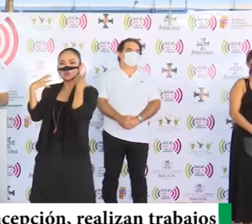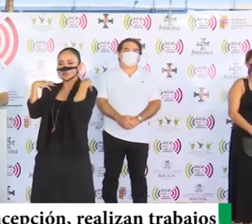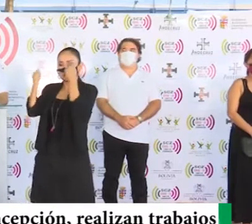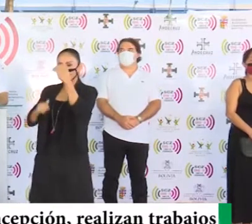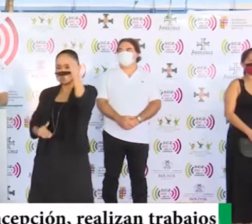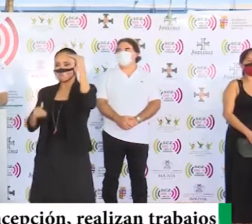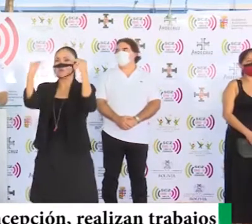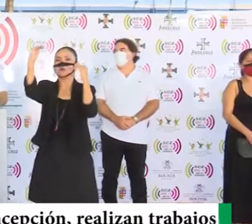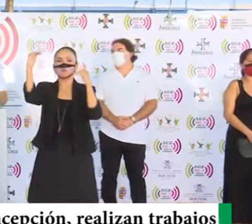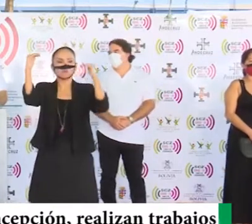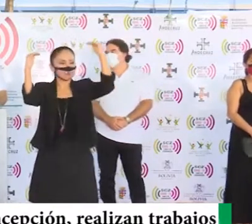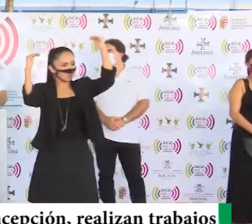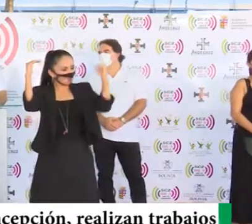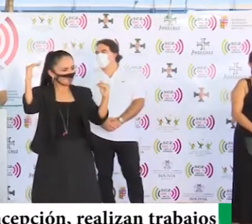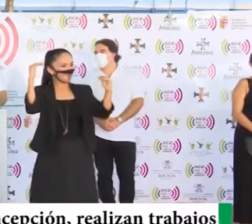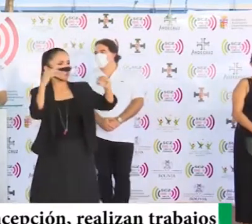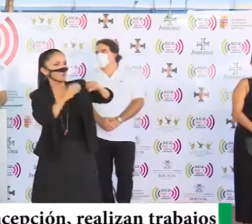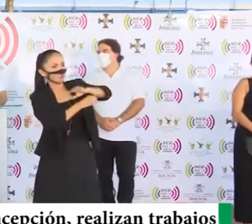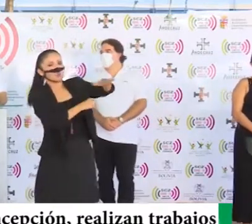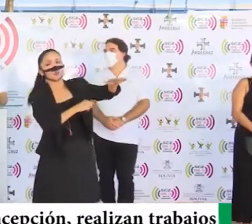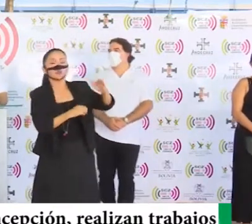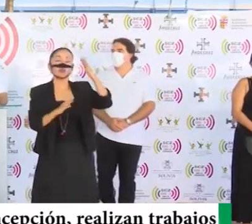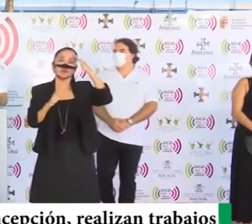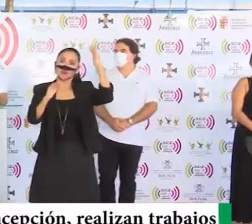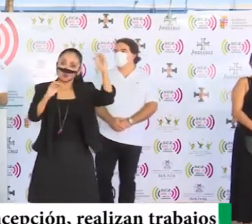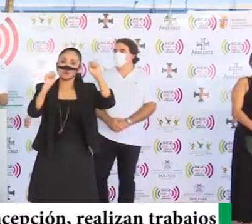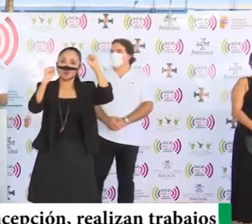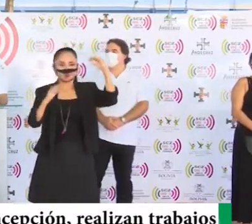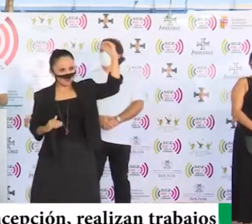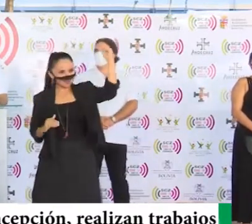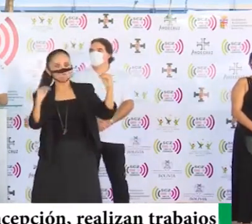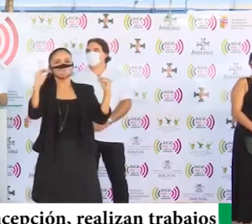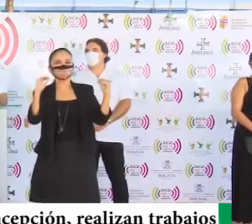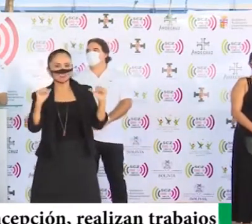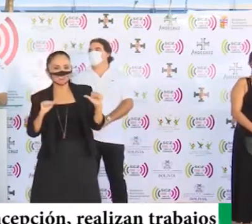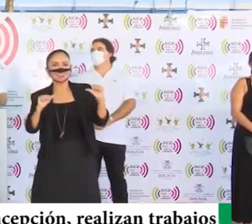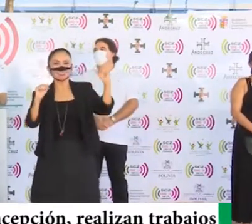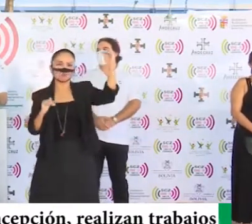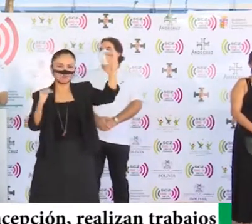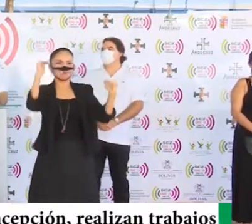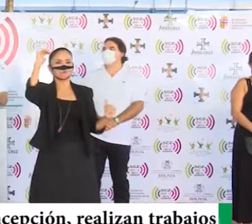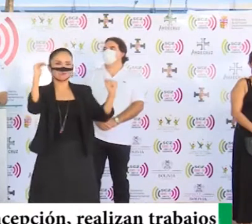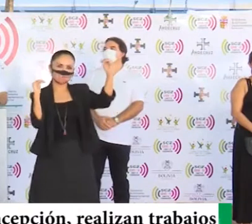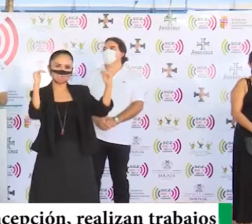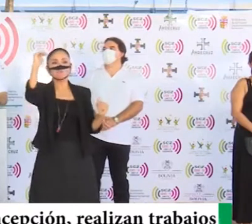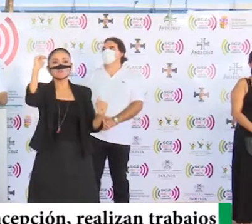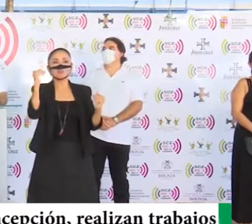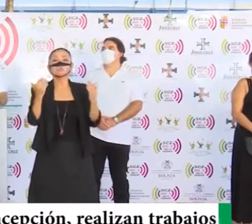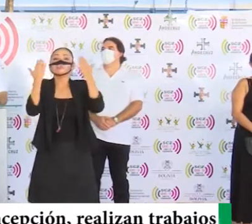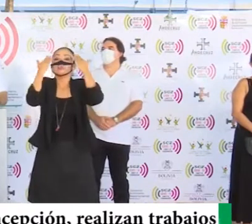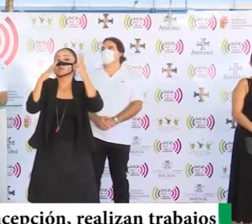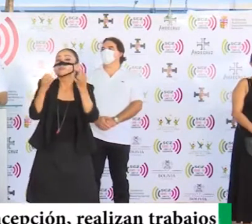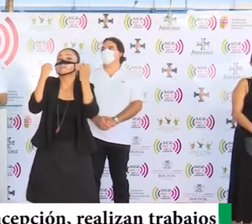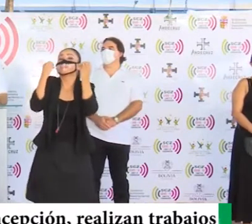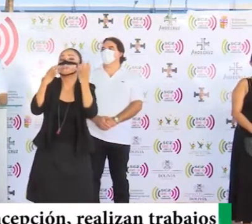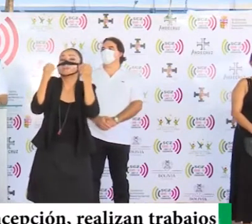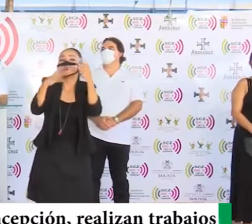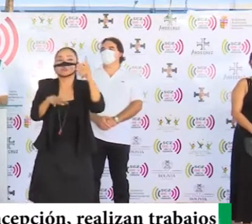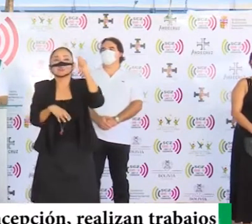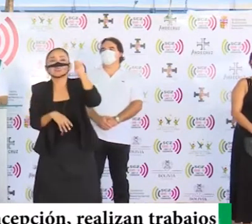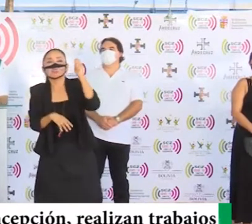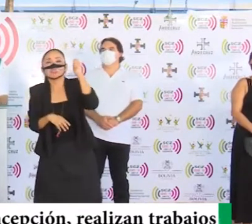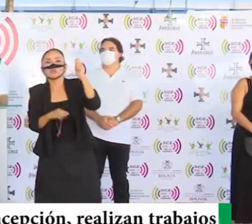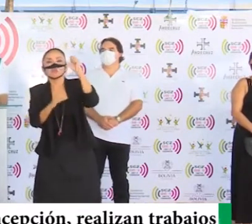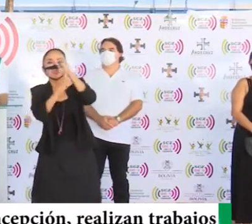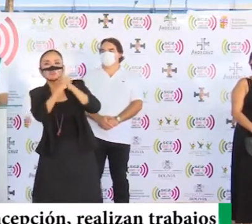recuperados que contagiados. Ojalá mantengamos esta situación. Aún tenemos, no saben, la cantidad de testimonios y